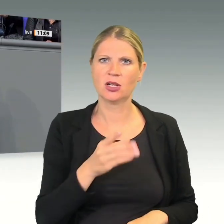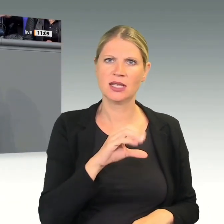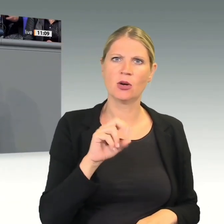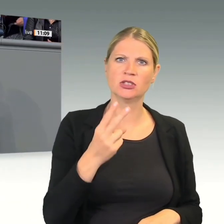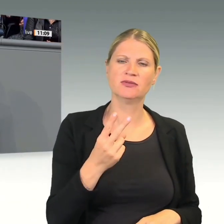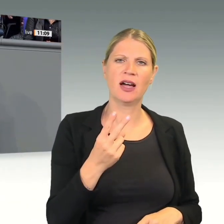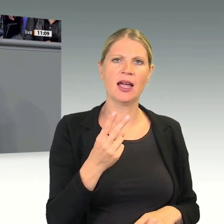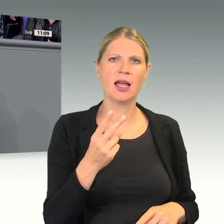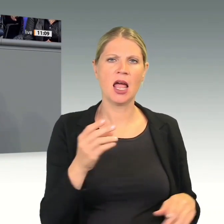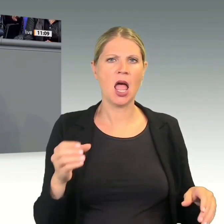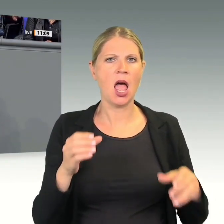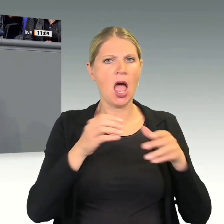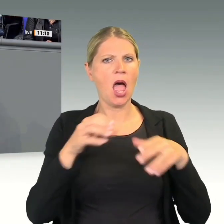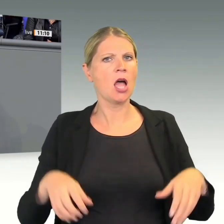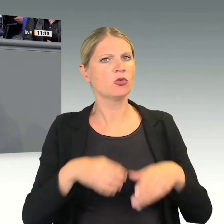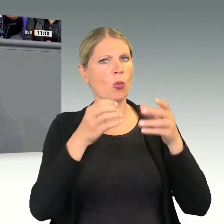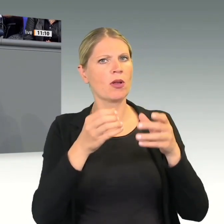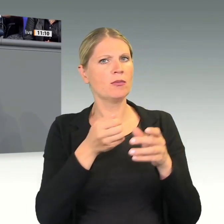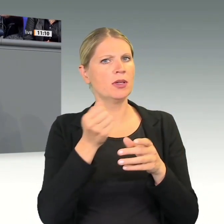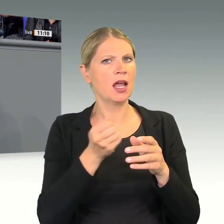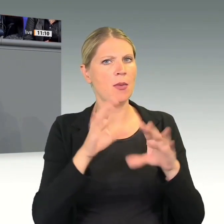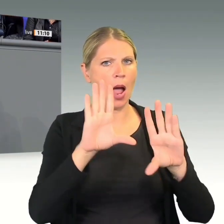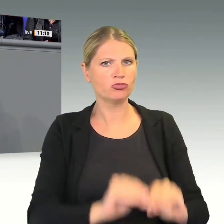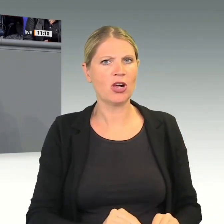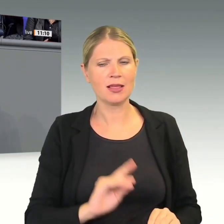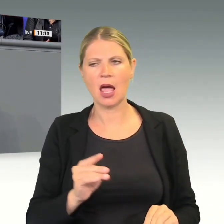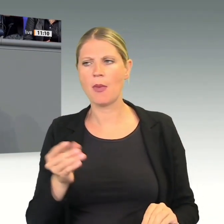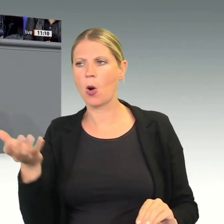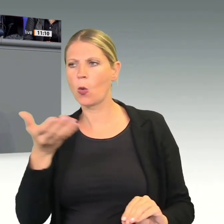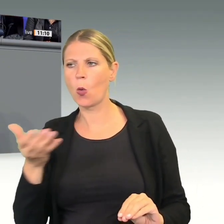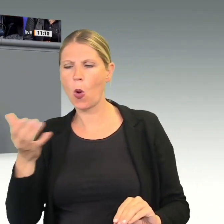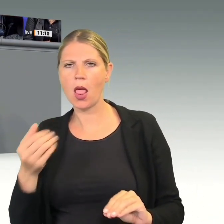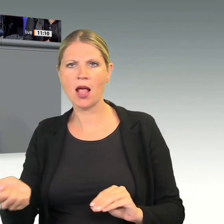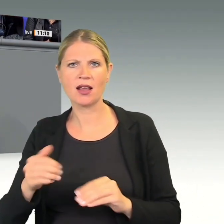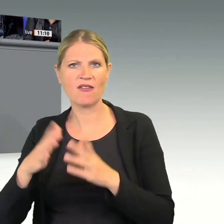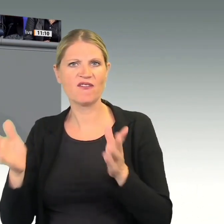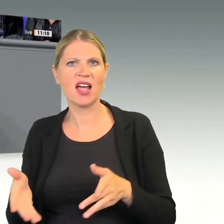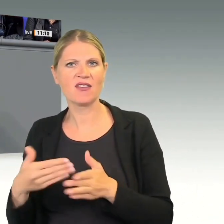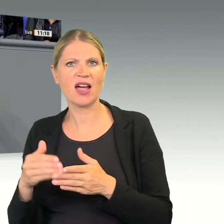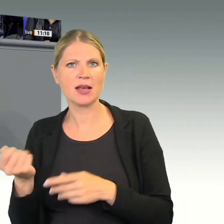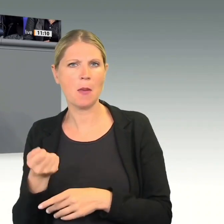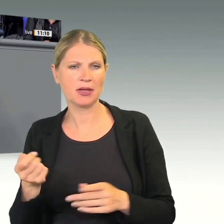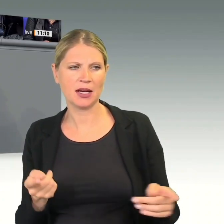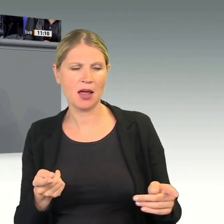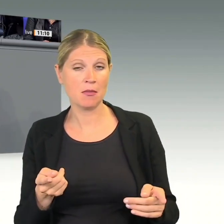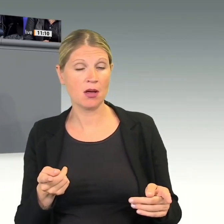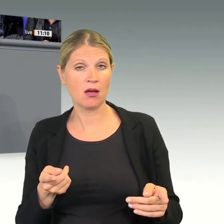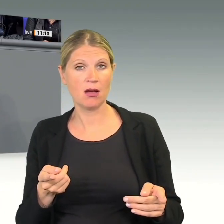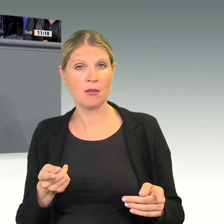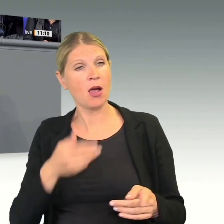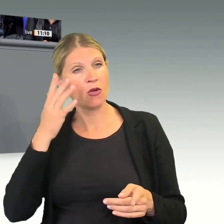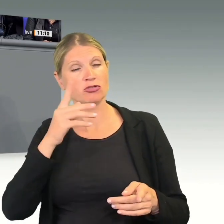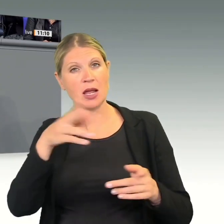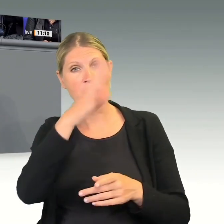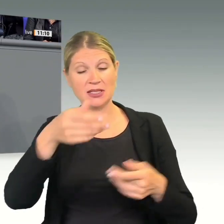Kohlekraftwerke wieder hochzufahren? Nein, liebe Kolleginnen und Kollegen, es gibt keine einfachen Antworten auf solche Fragen.